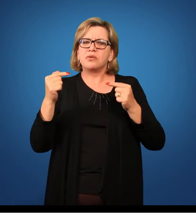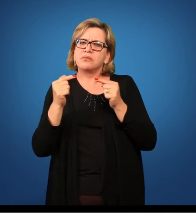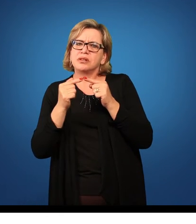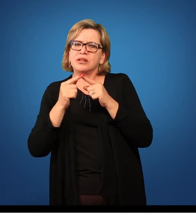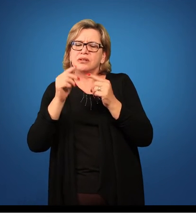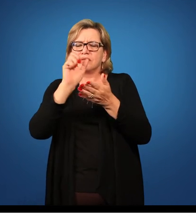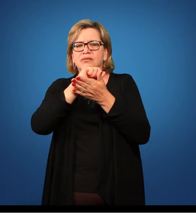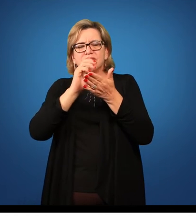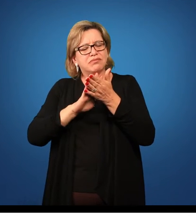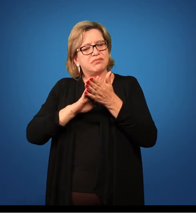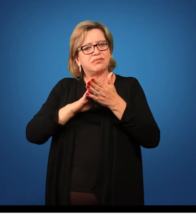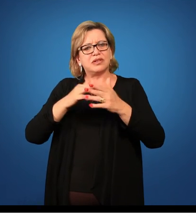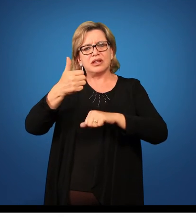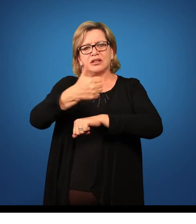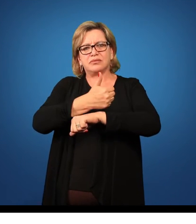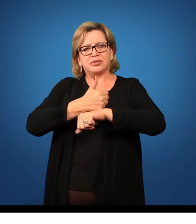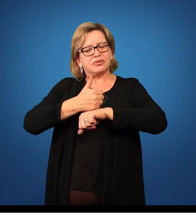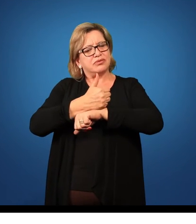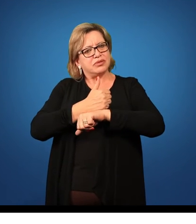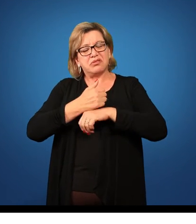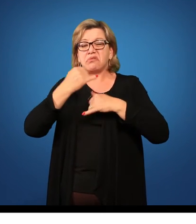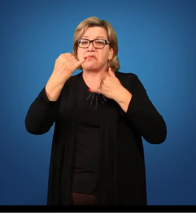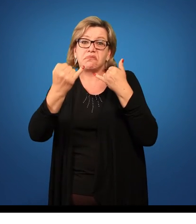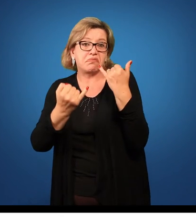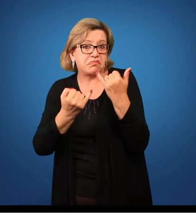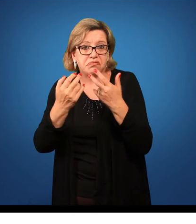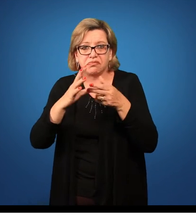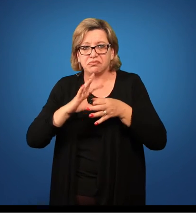sejam profissionais, sejam de lazer, enfim.